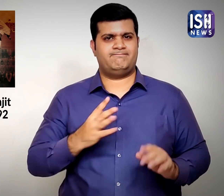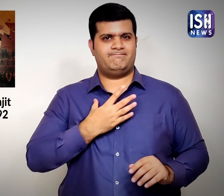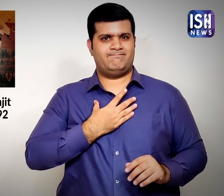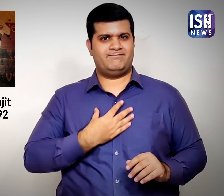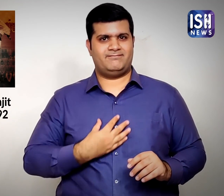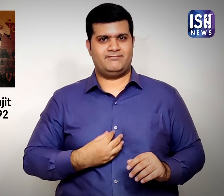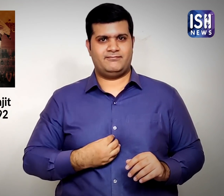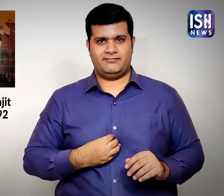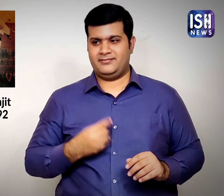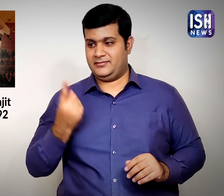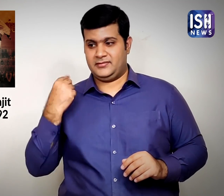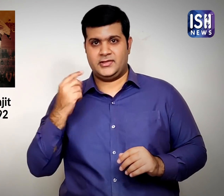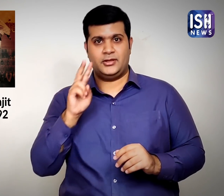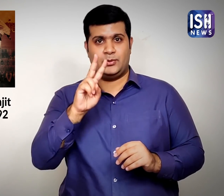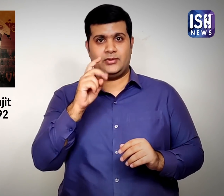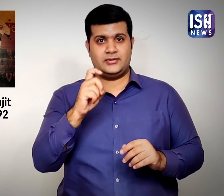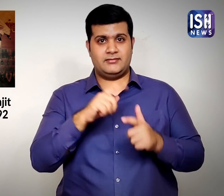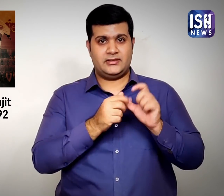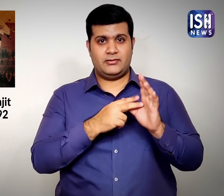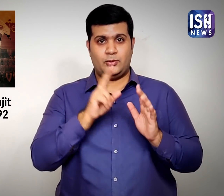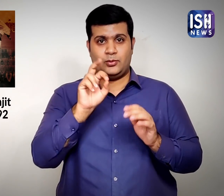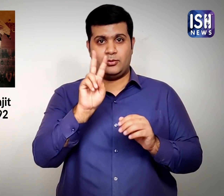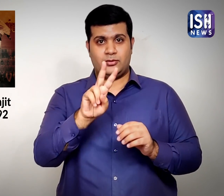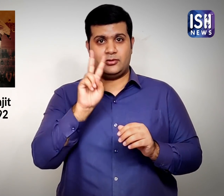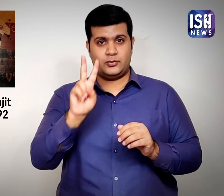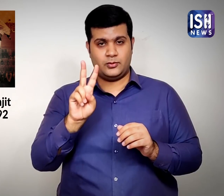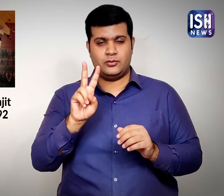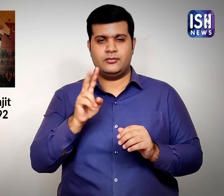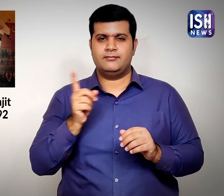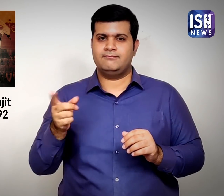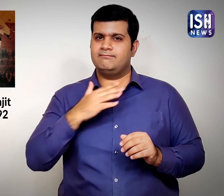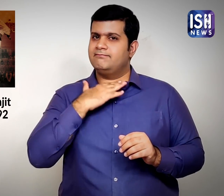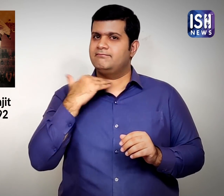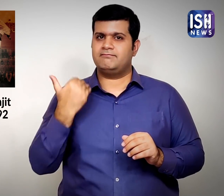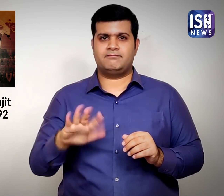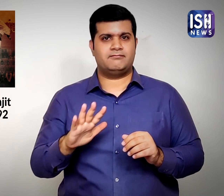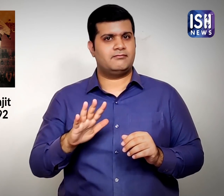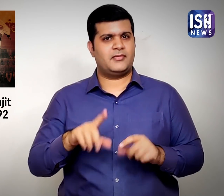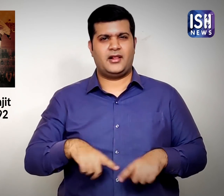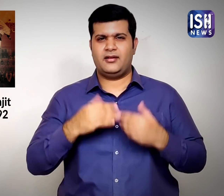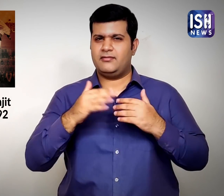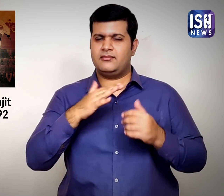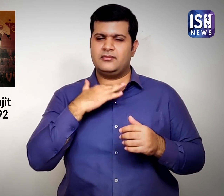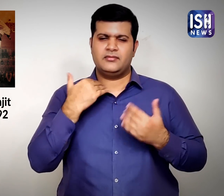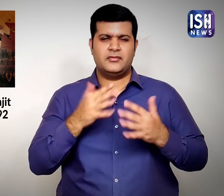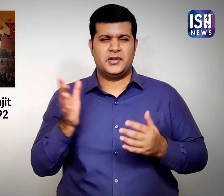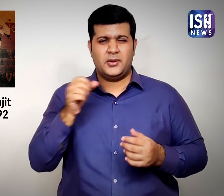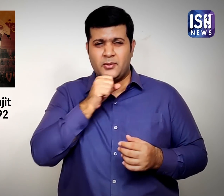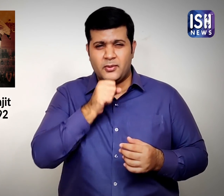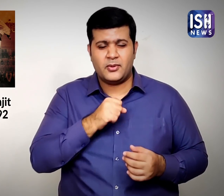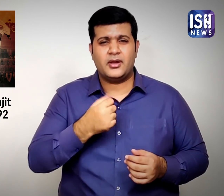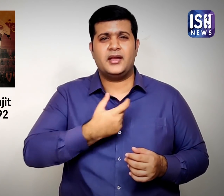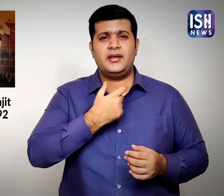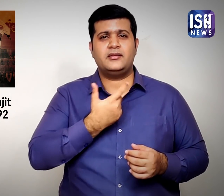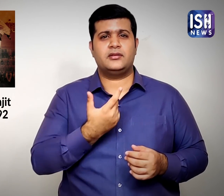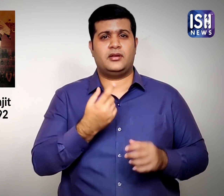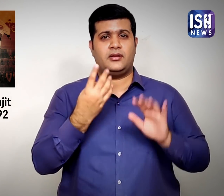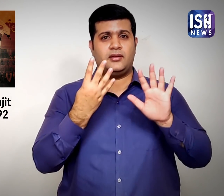दुख की बात है कि कल 27 जन्वरी 2022 को चरंजीत को दिल का दौरा पड़ा और उनका निदन हो गया वे